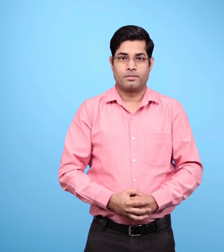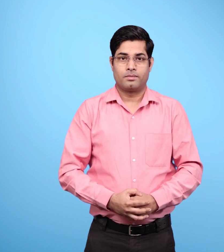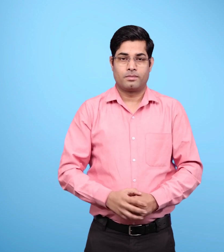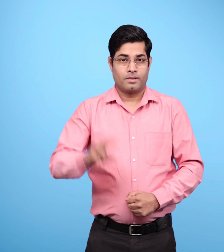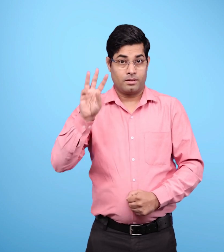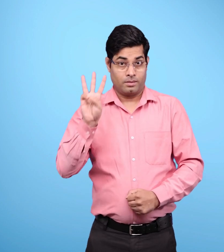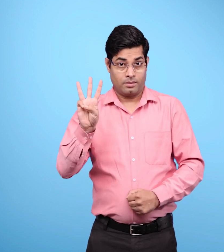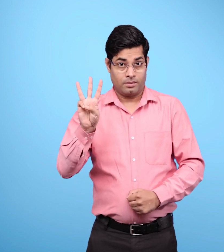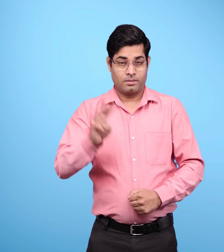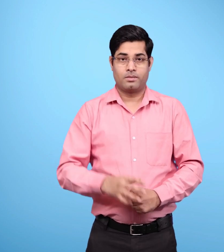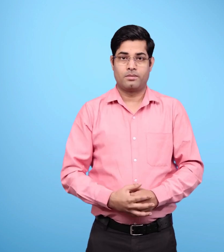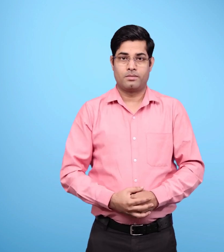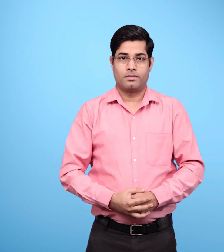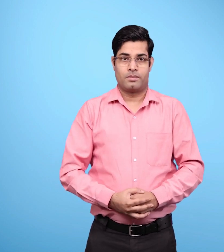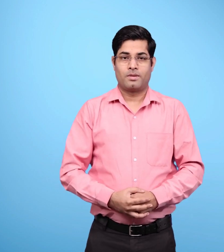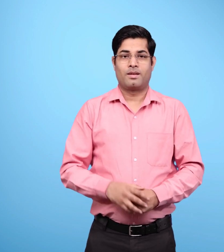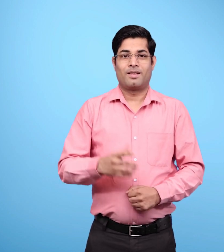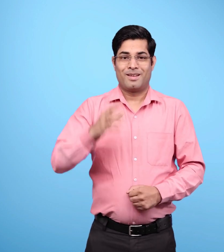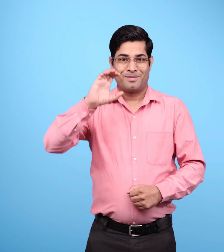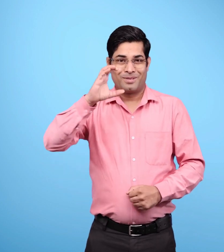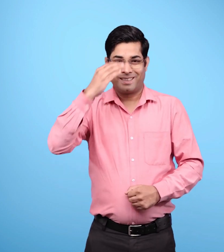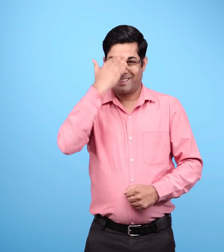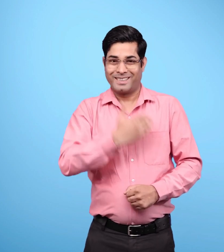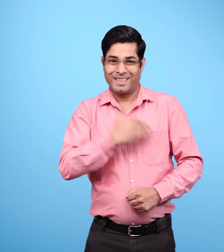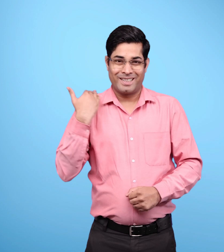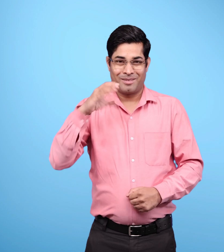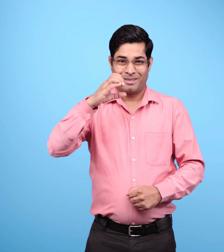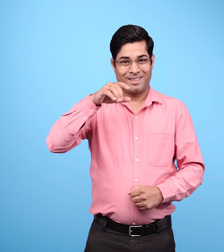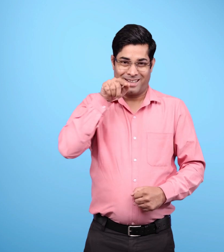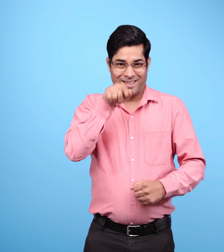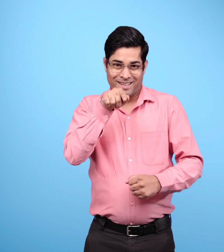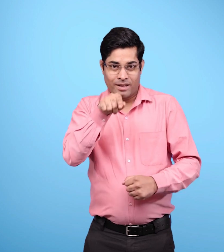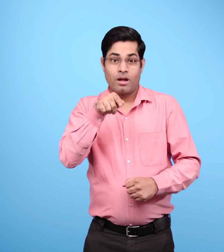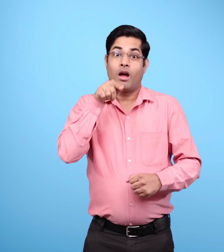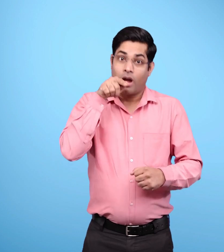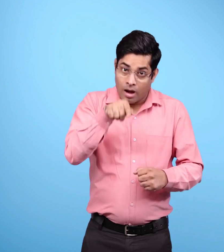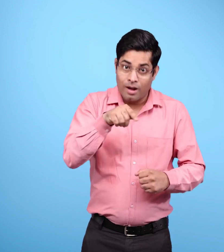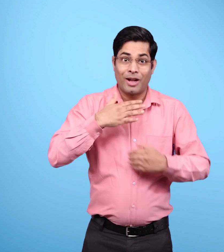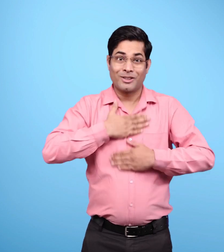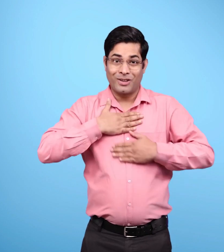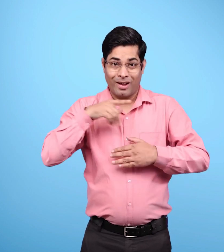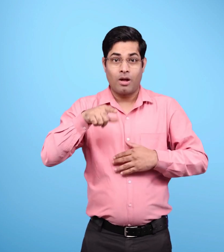तीसरा गर्मी में क्रिस्मस का पर्व कहा मनाया जाता है?